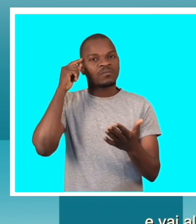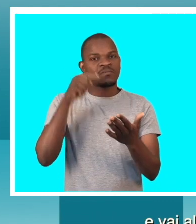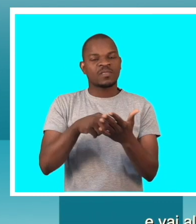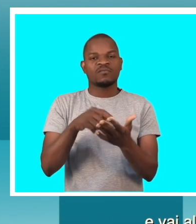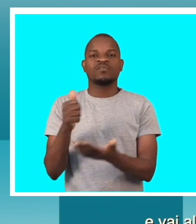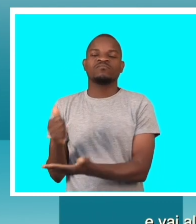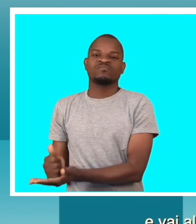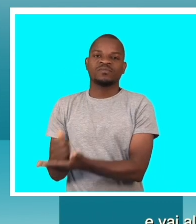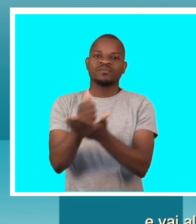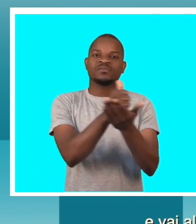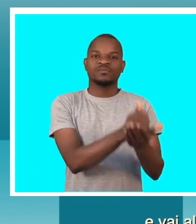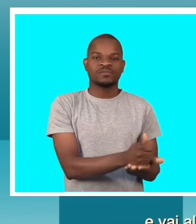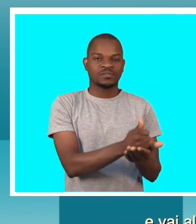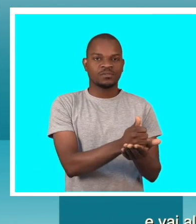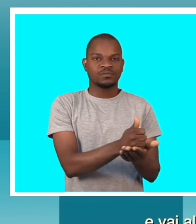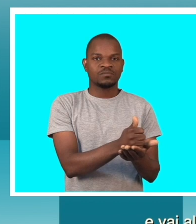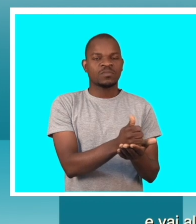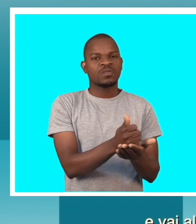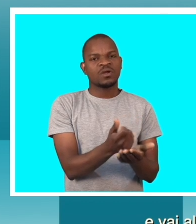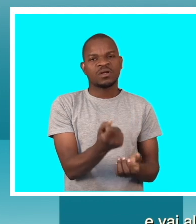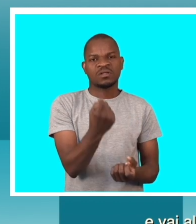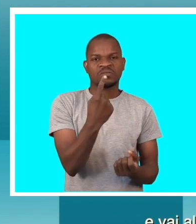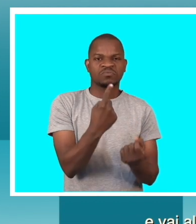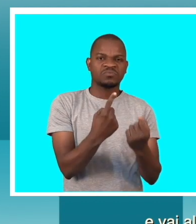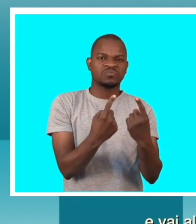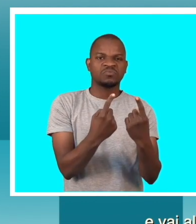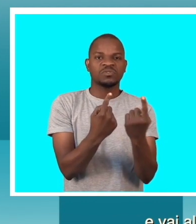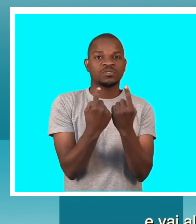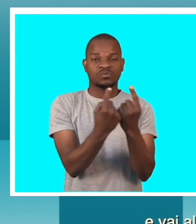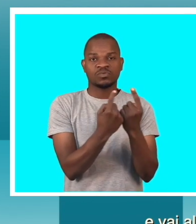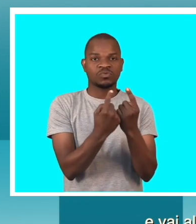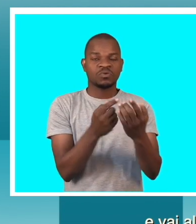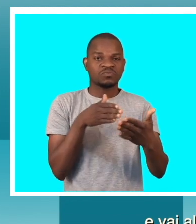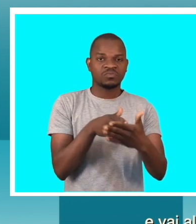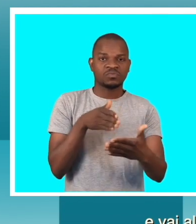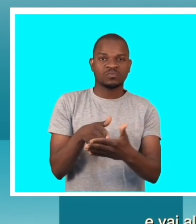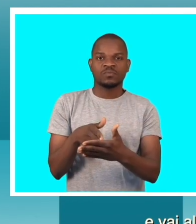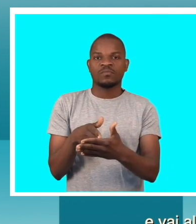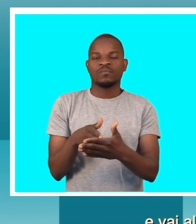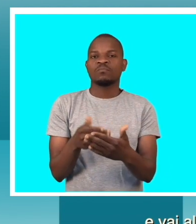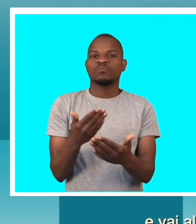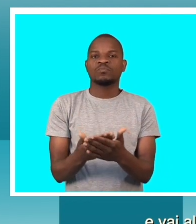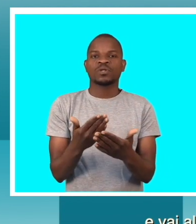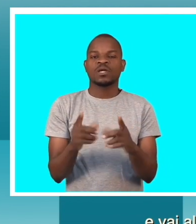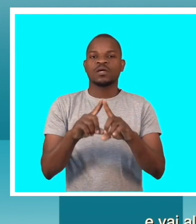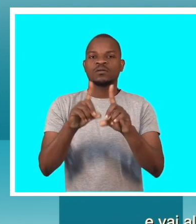vai, de facto, aliviar alguma lacuna que temos do ponto de vista de